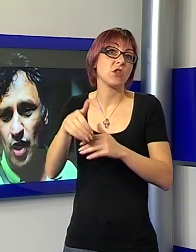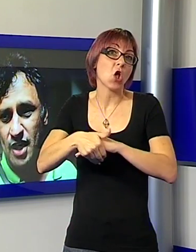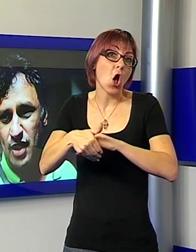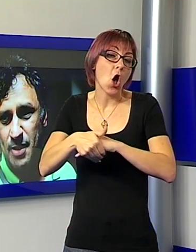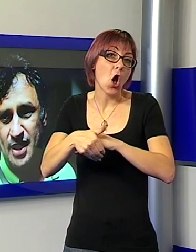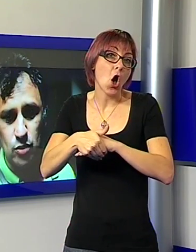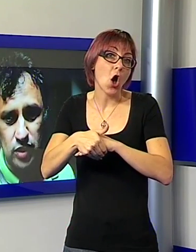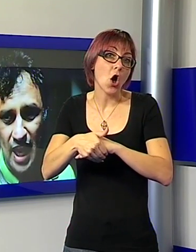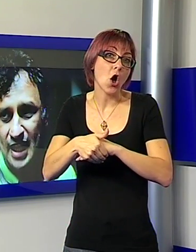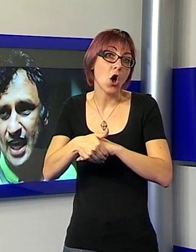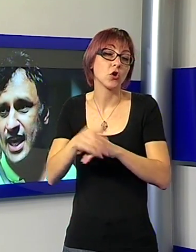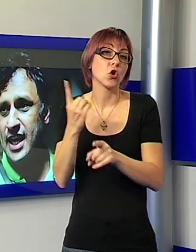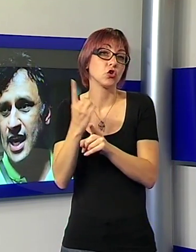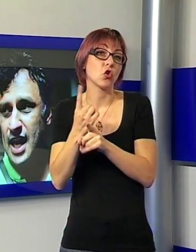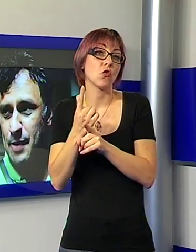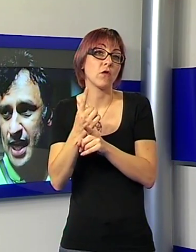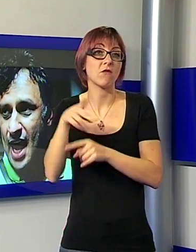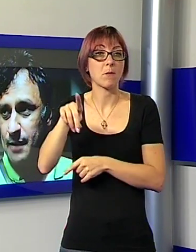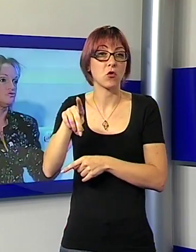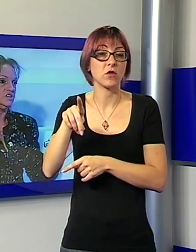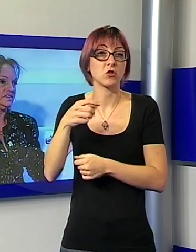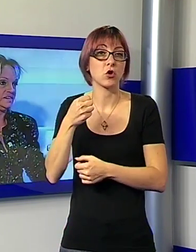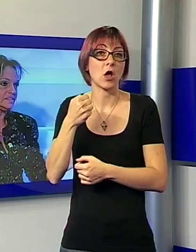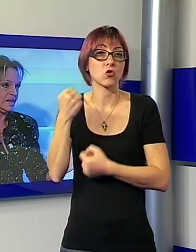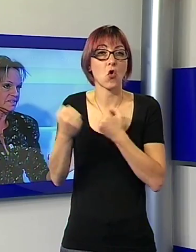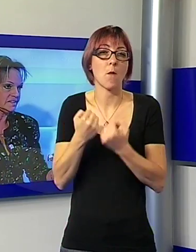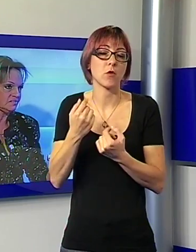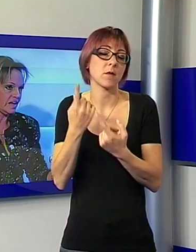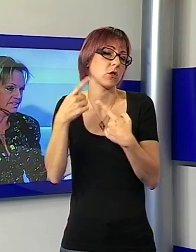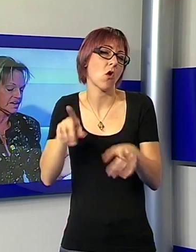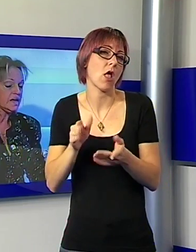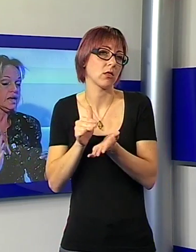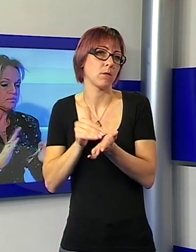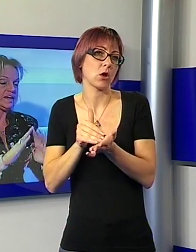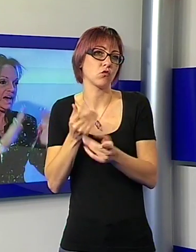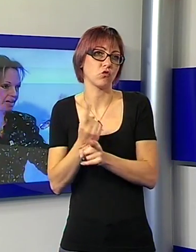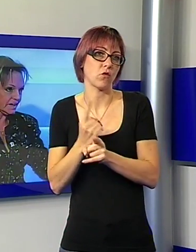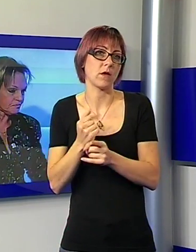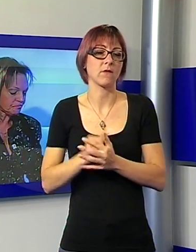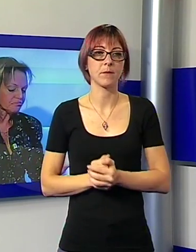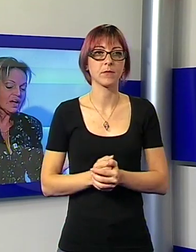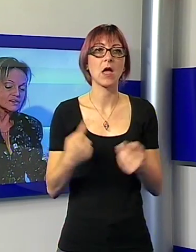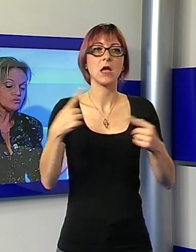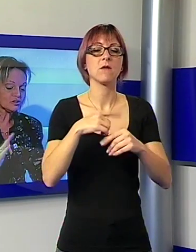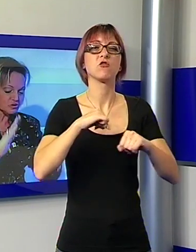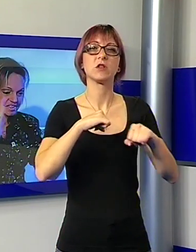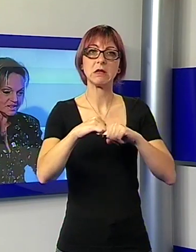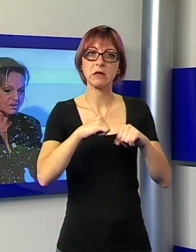era veramente a tutela dei precari. La dirigente dell'ufficio scolastico, Donatella Buonriposi, ospite di Buongiorno con noi,